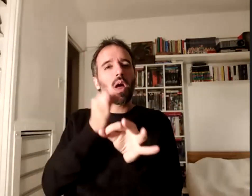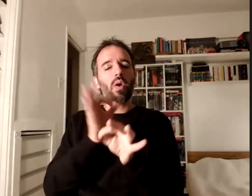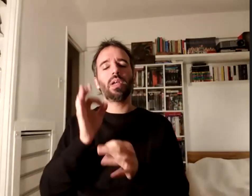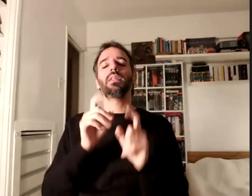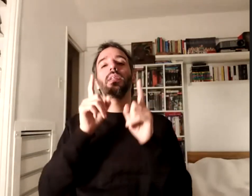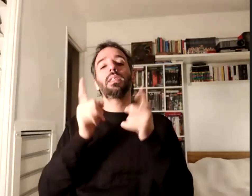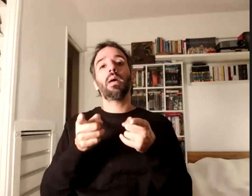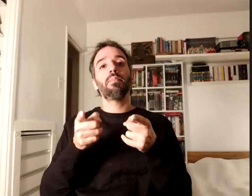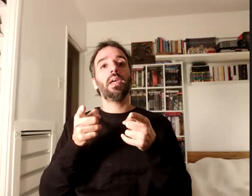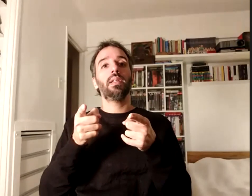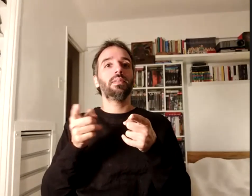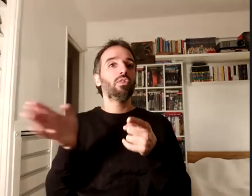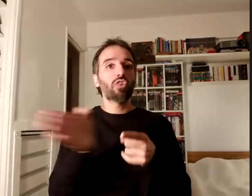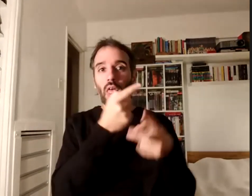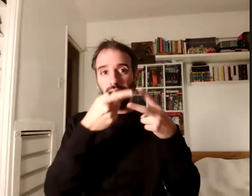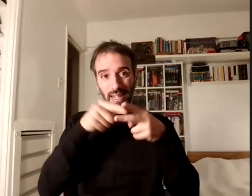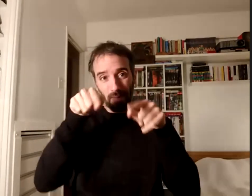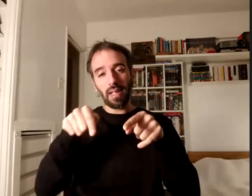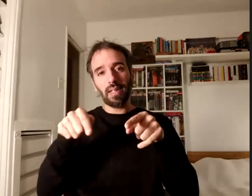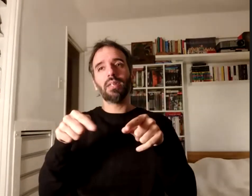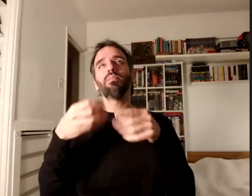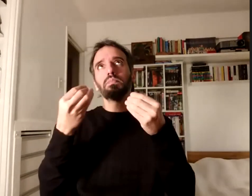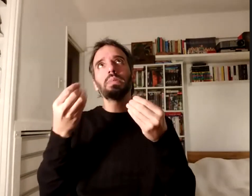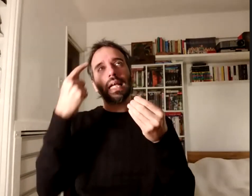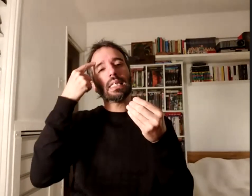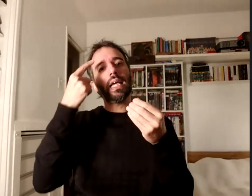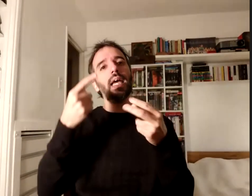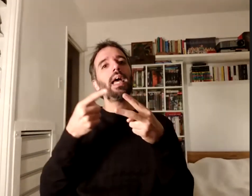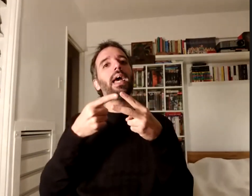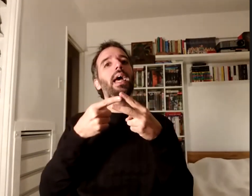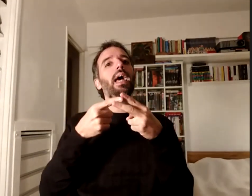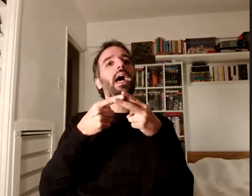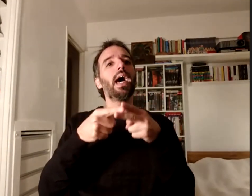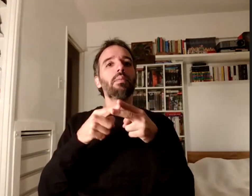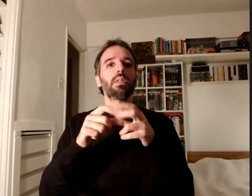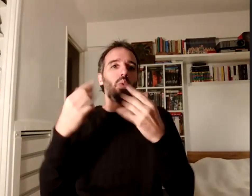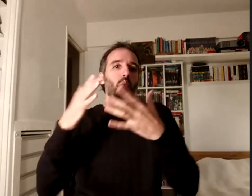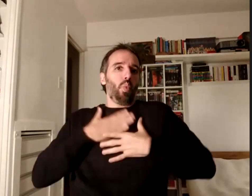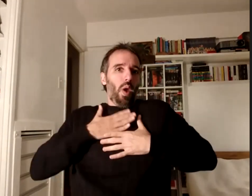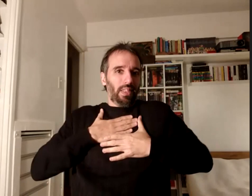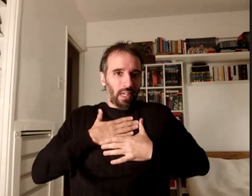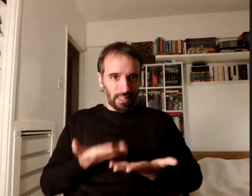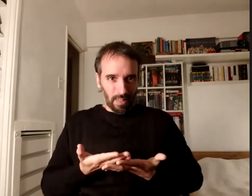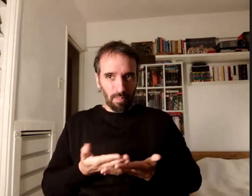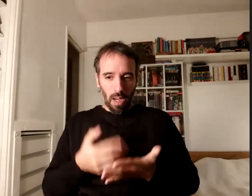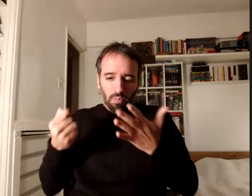educación son herramientas que, bueno, son nuestras herramientas para luchar contra la desigualdad,